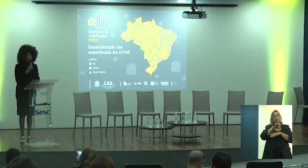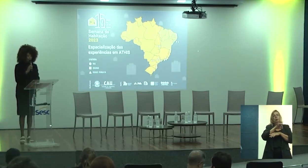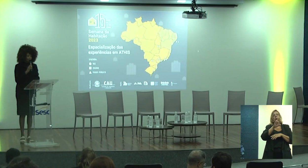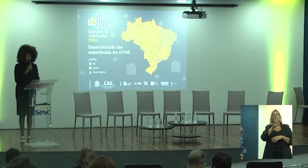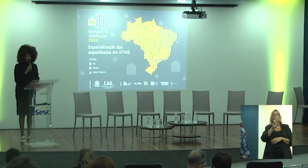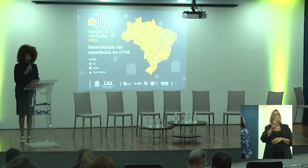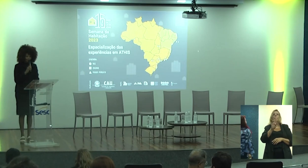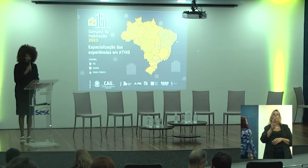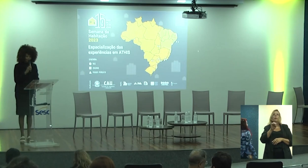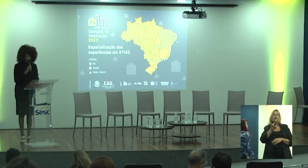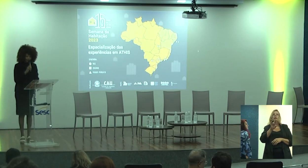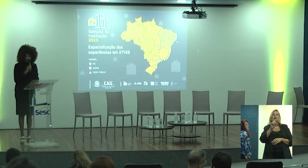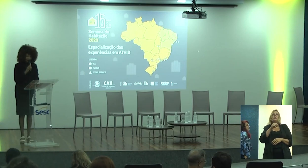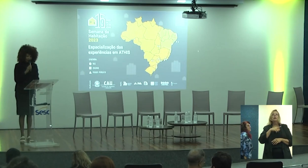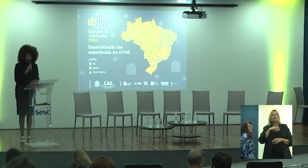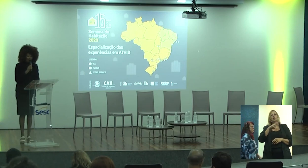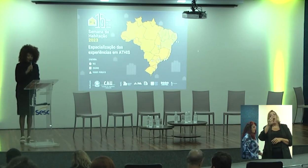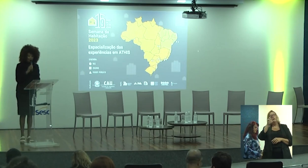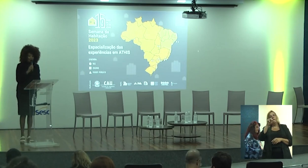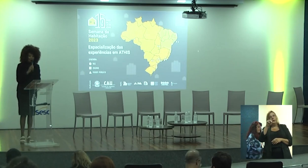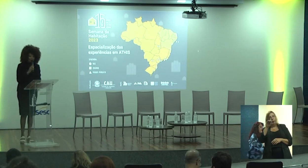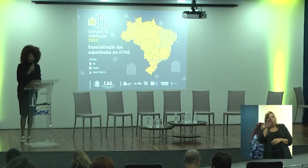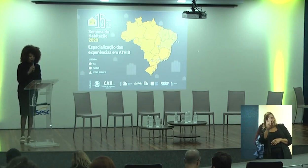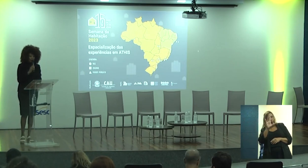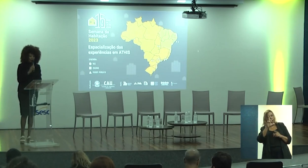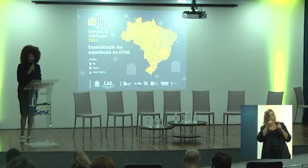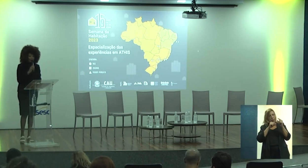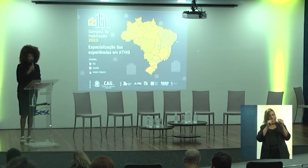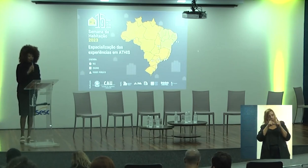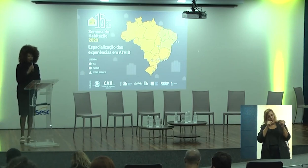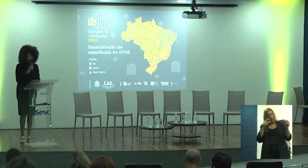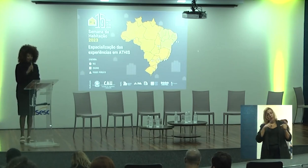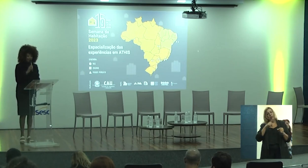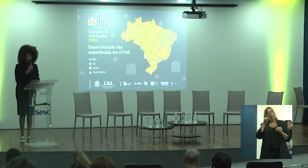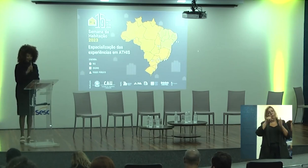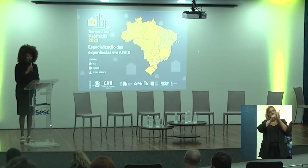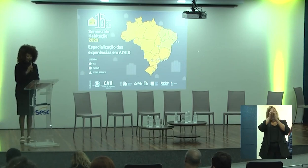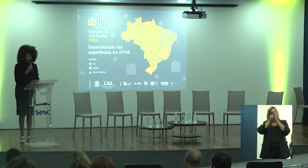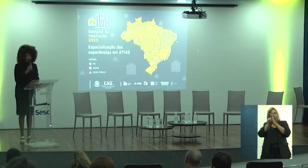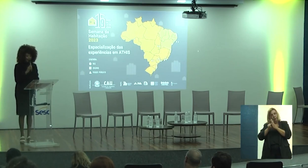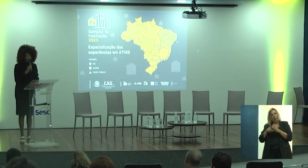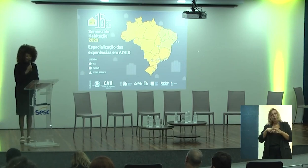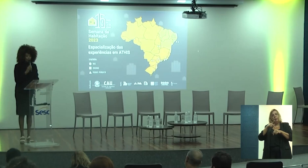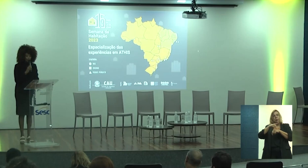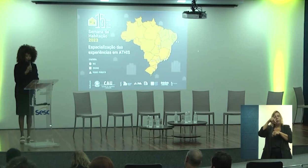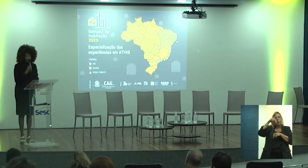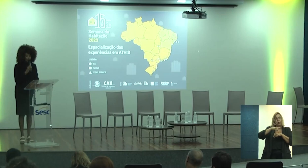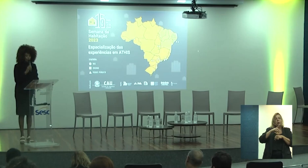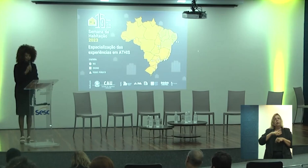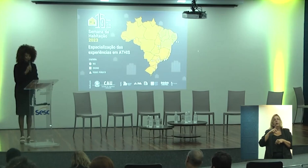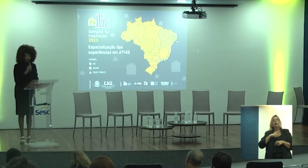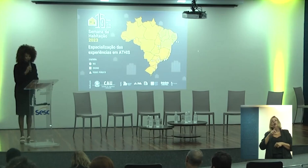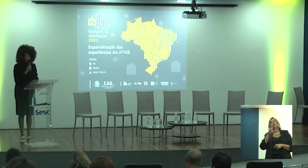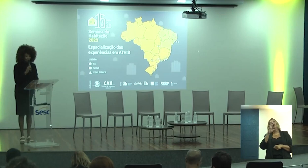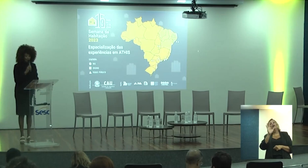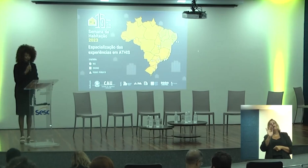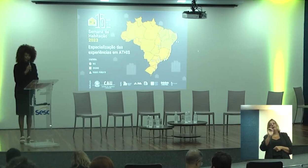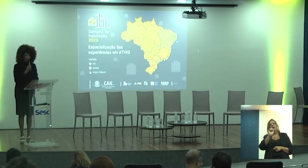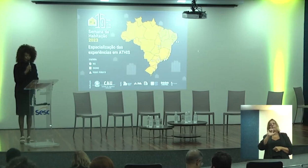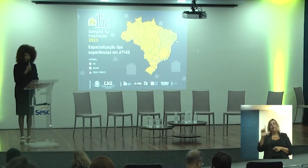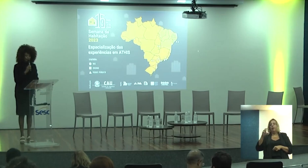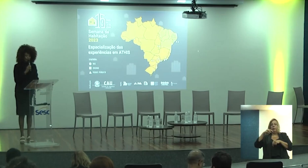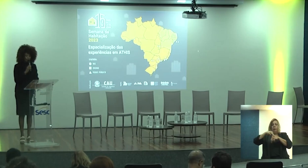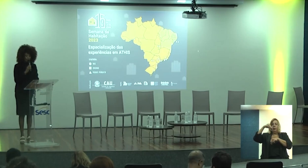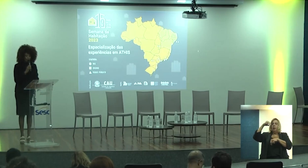Urbanismo pela Universidade de Brasília, é professora e pesquisadora do Programa de Pós-Graduação da FAO-UNB,